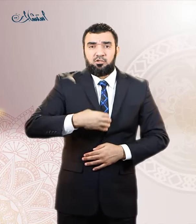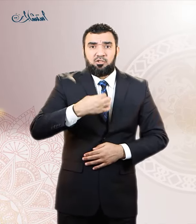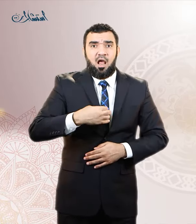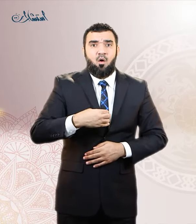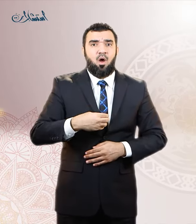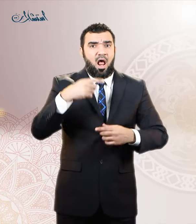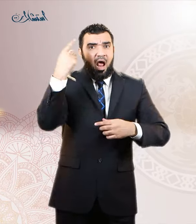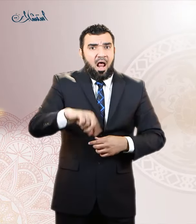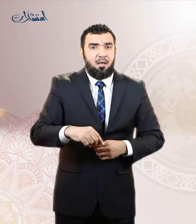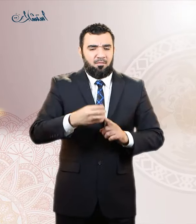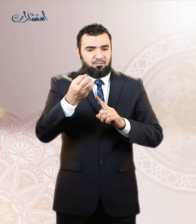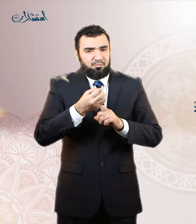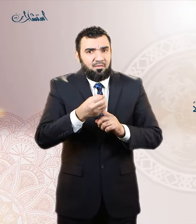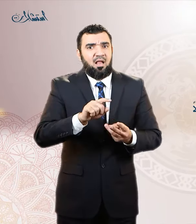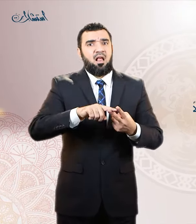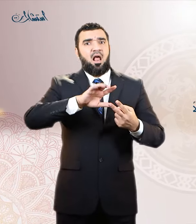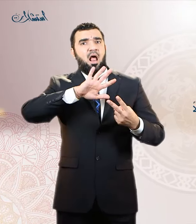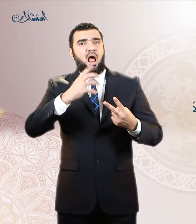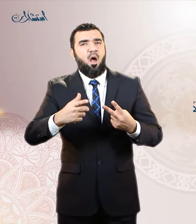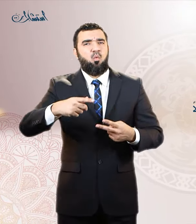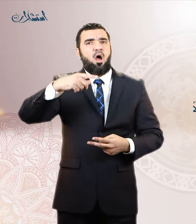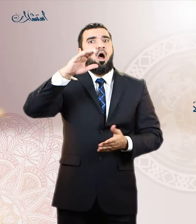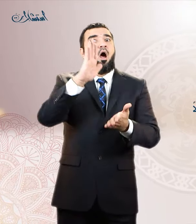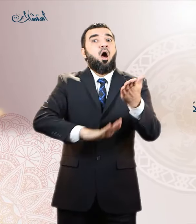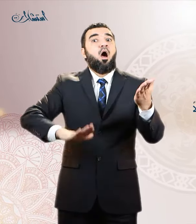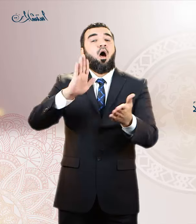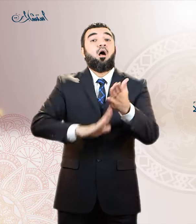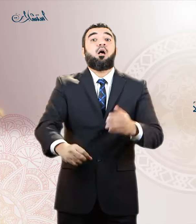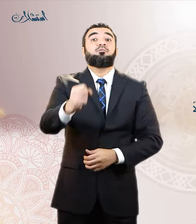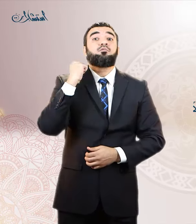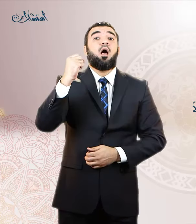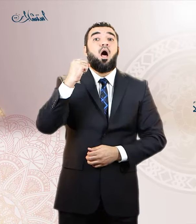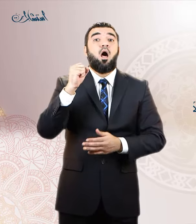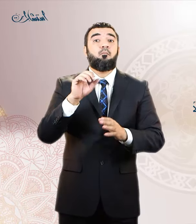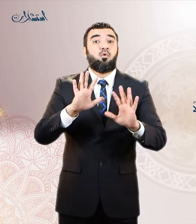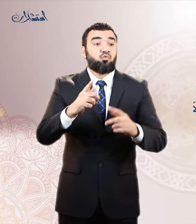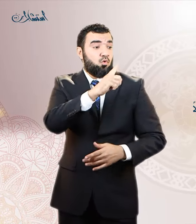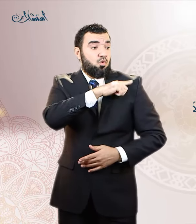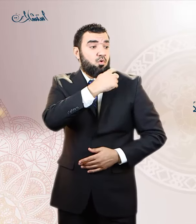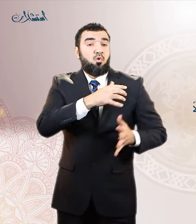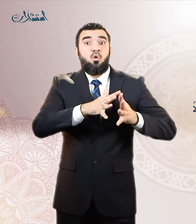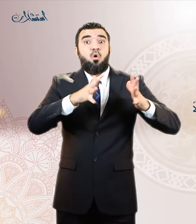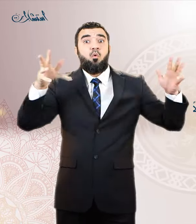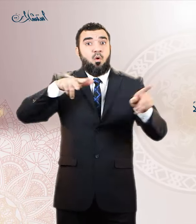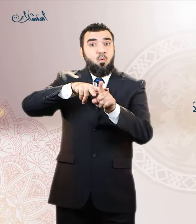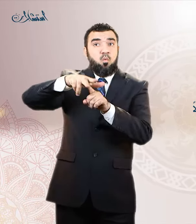السرية او ما هو اقبح واشد جرما منها واسوأ عاقبة ومآلا